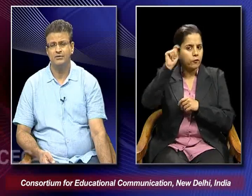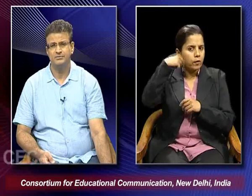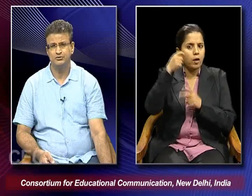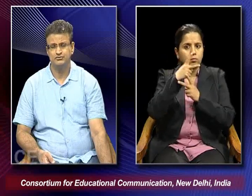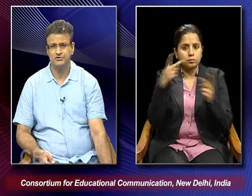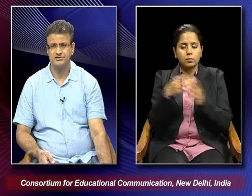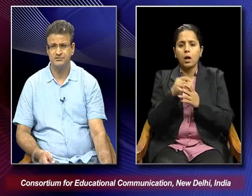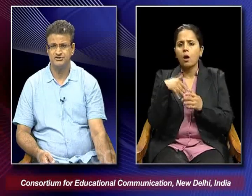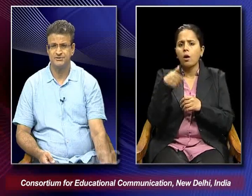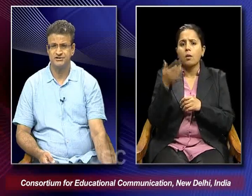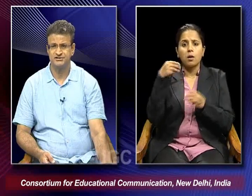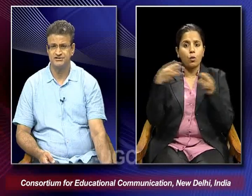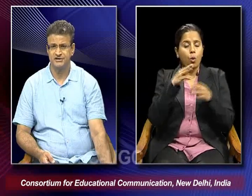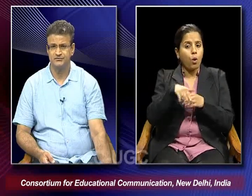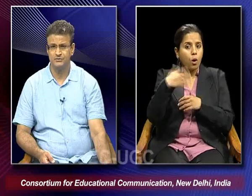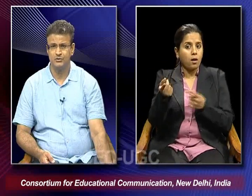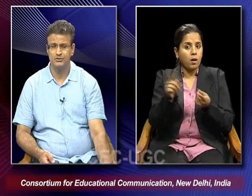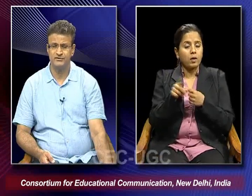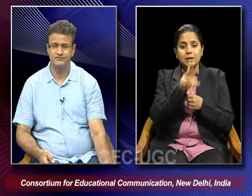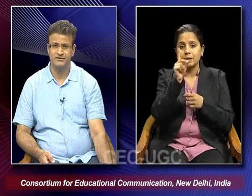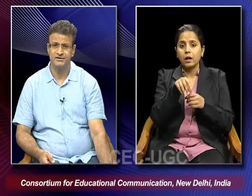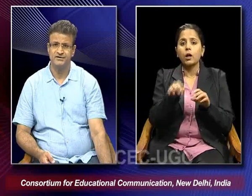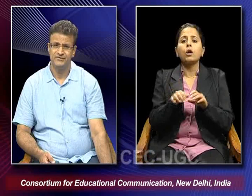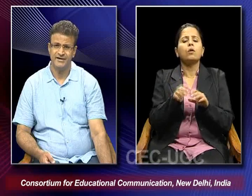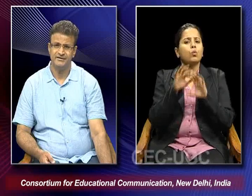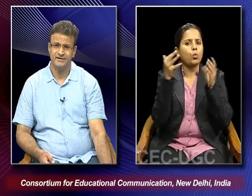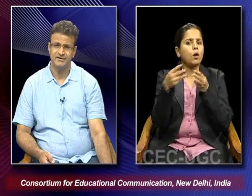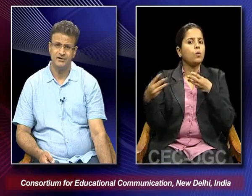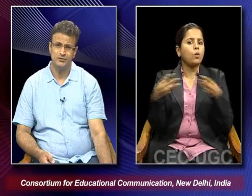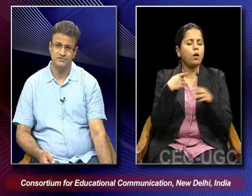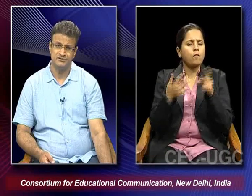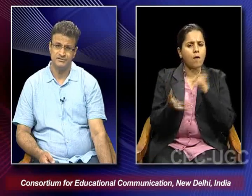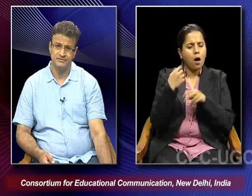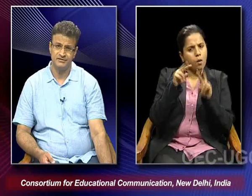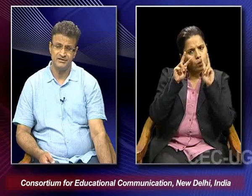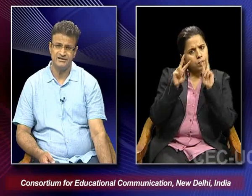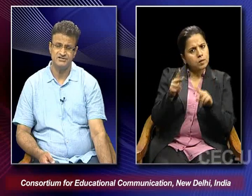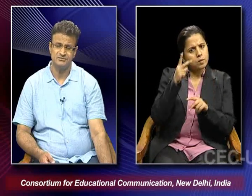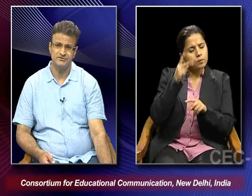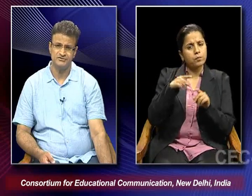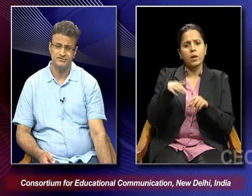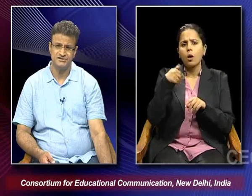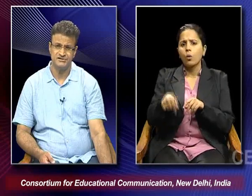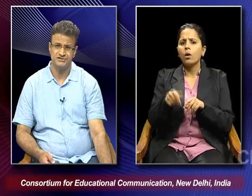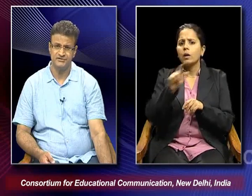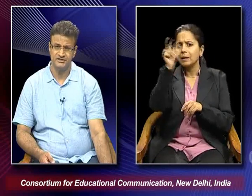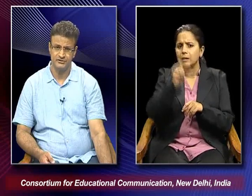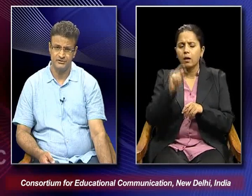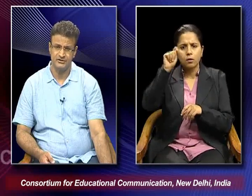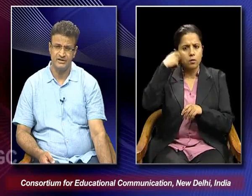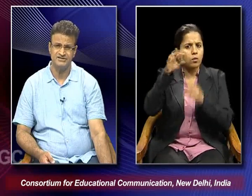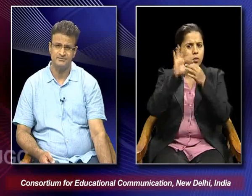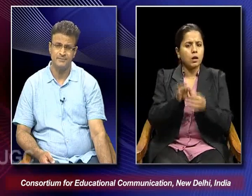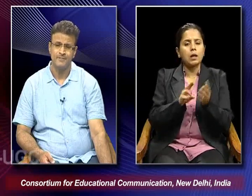how the post-war cinema especially the second world war where we find that how the Italian cinema which was concerned with